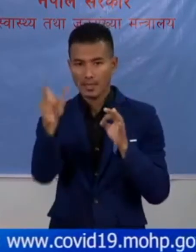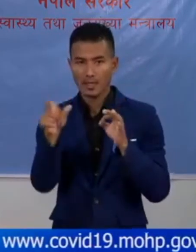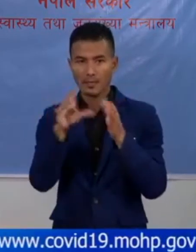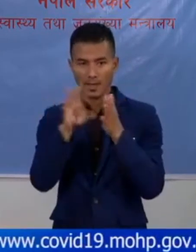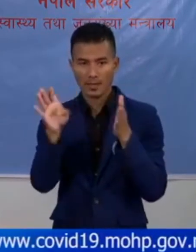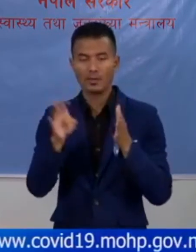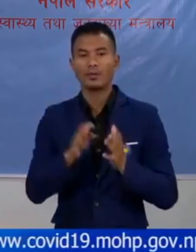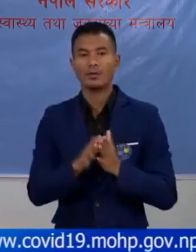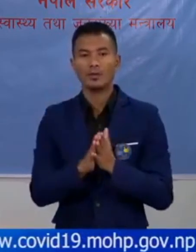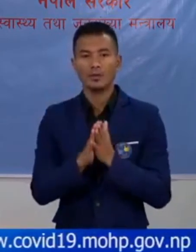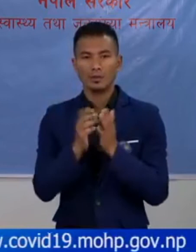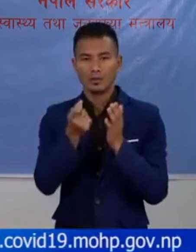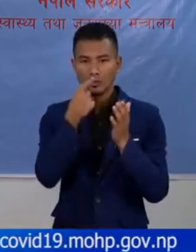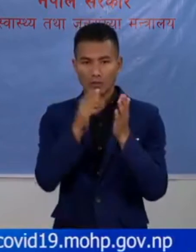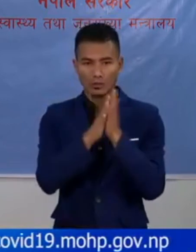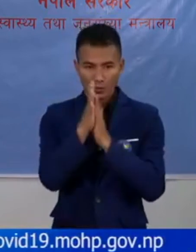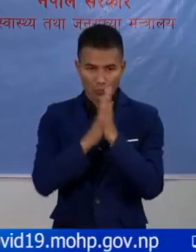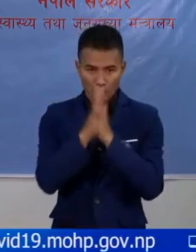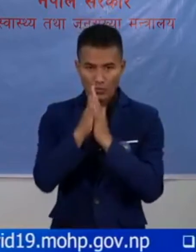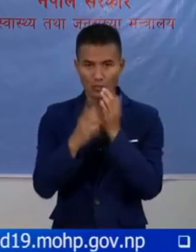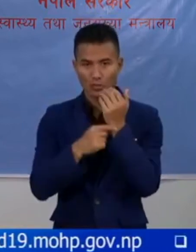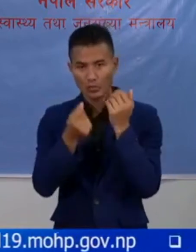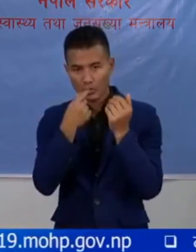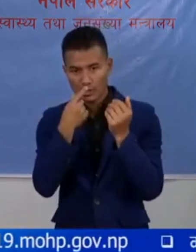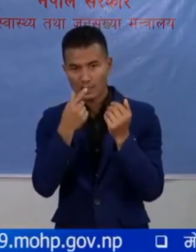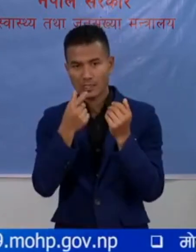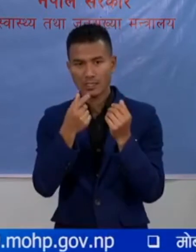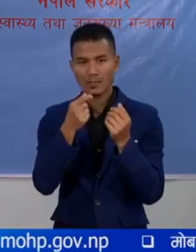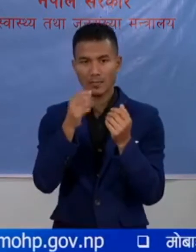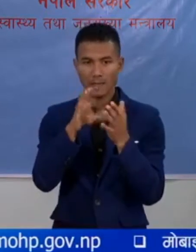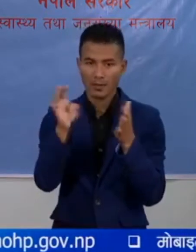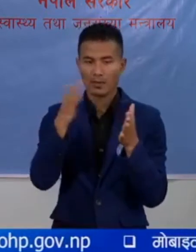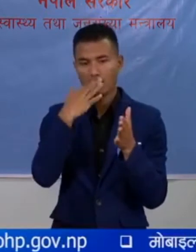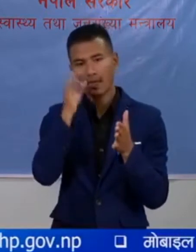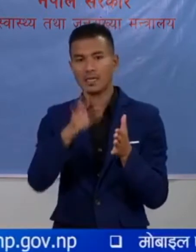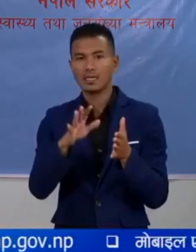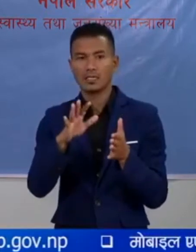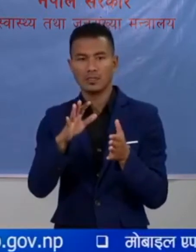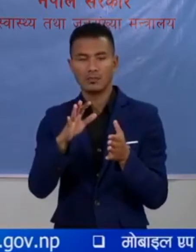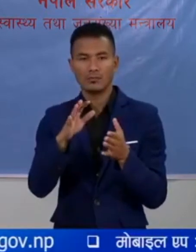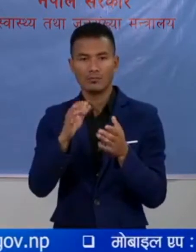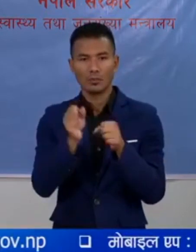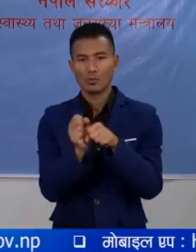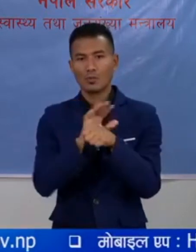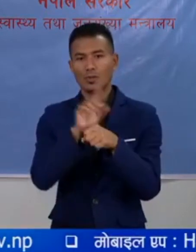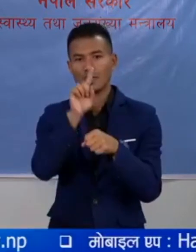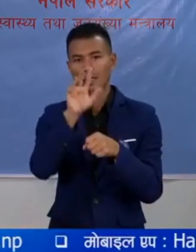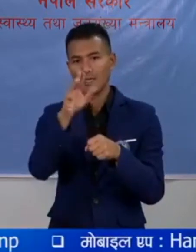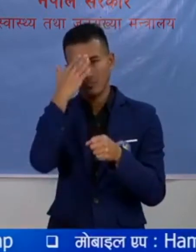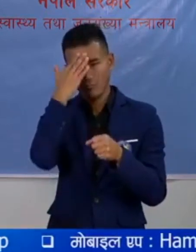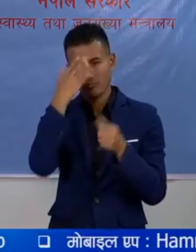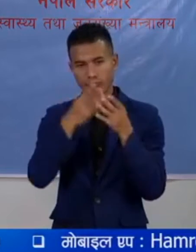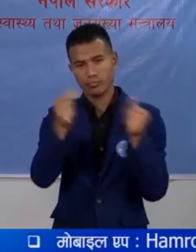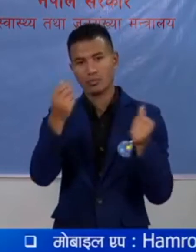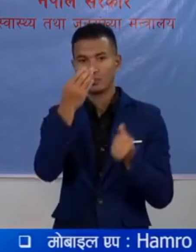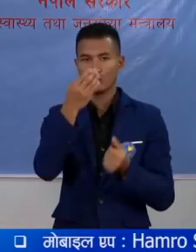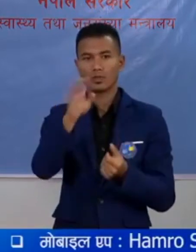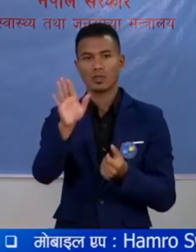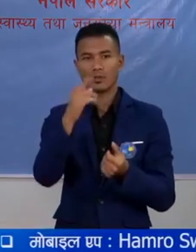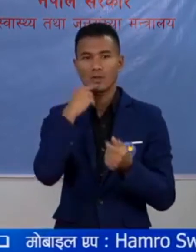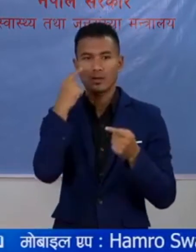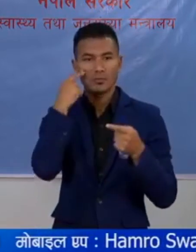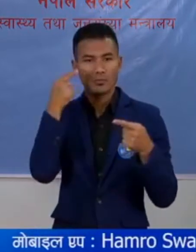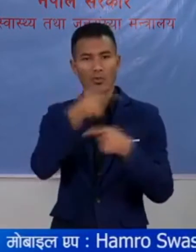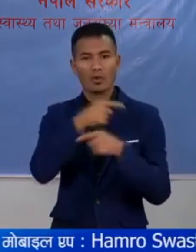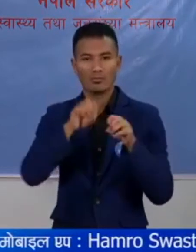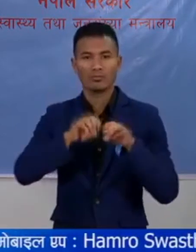बाटा जडी बुटी आयरुद अउसदी बाटा गैरेंटी का साथ कोविड-19 रोग निको पार्छू बनी